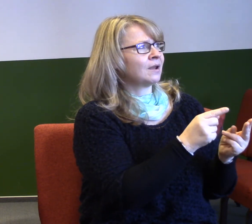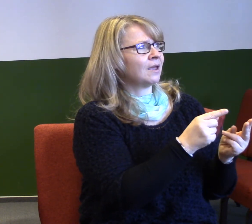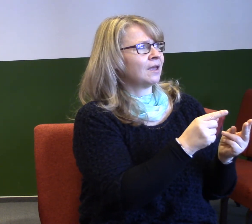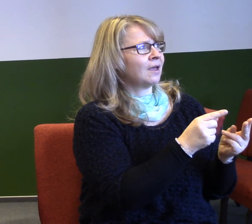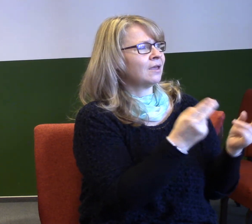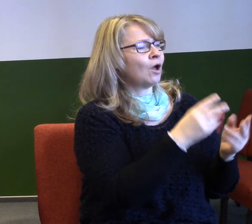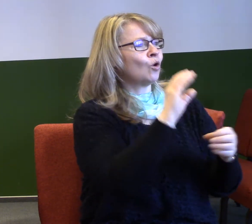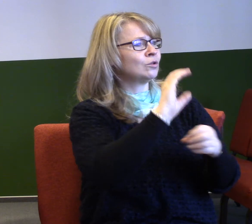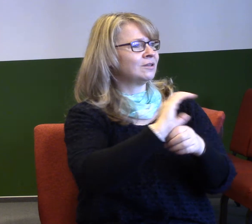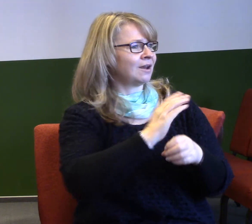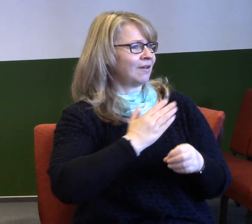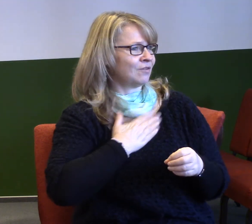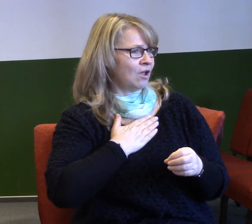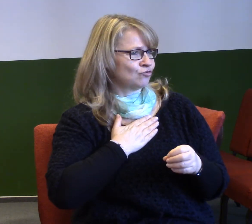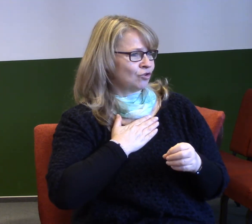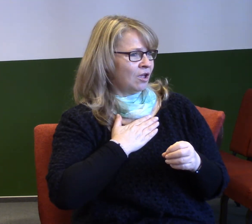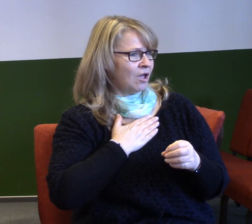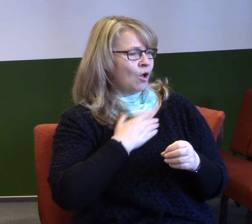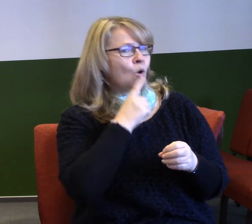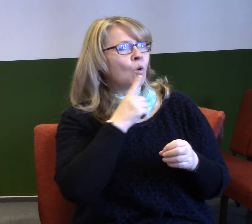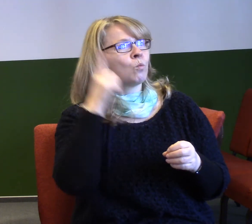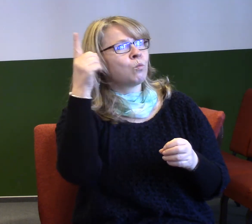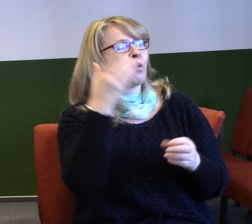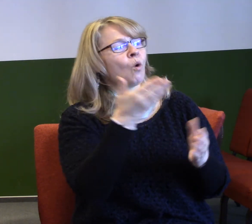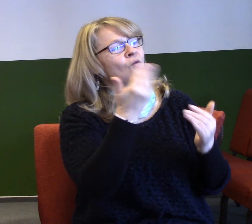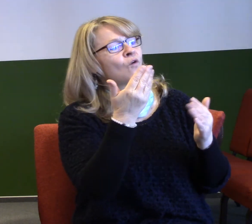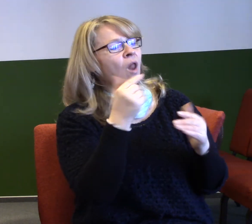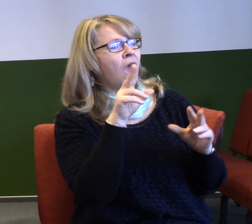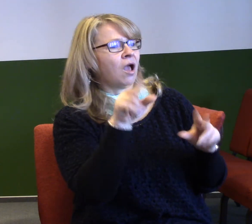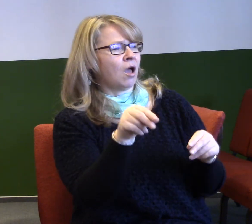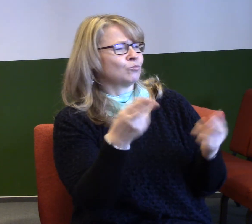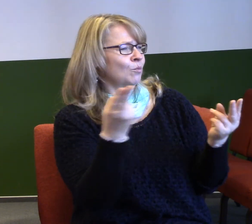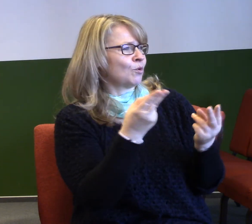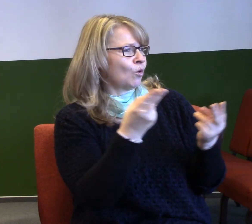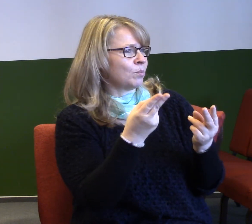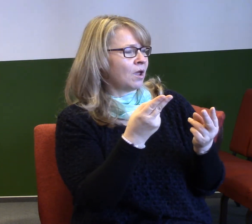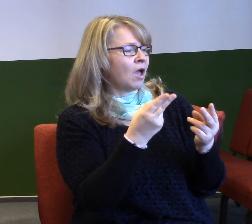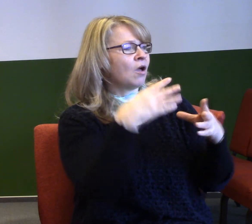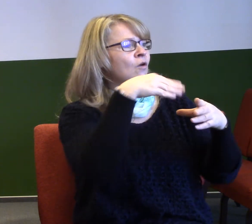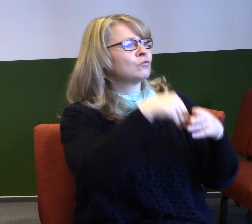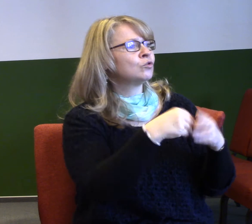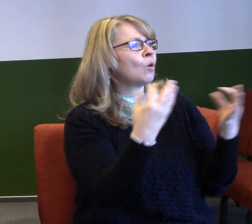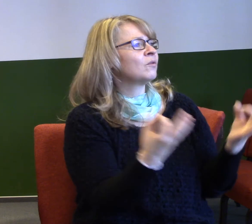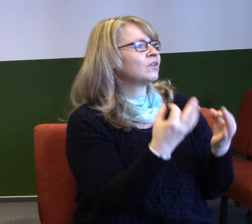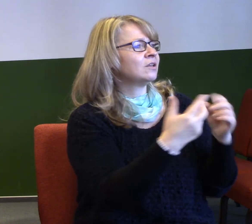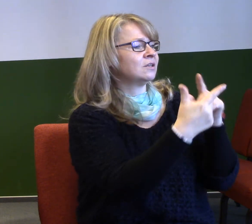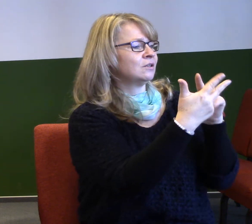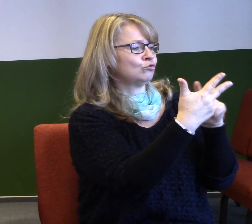sboru a toho, kam nás pán Bůh volá. Mluvil jsem o tom, že jsou tam tři věci, které jsou důležité,